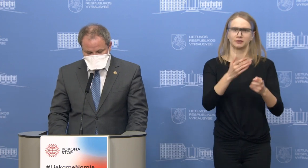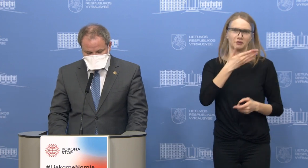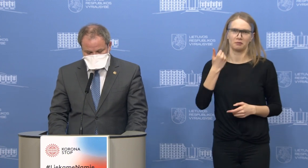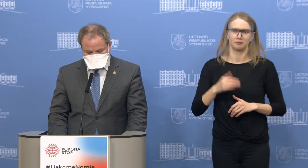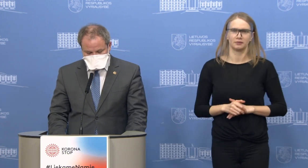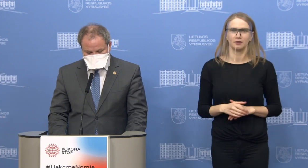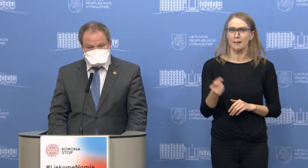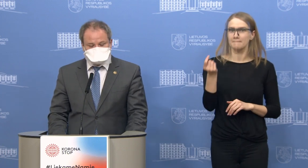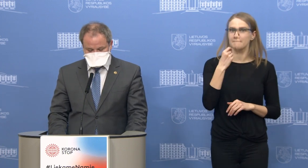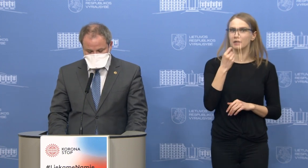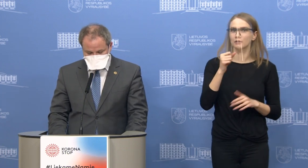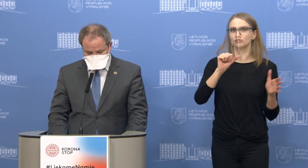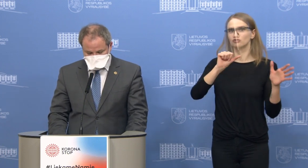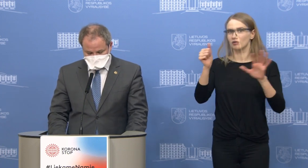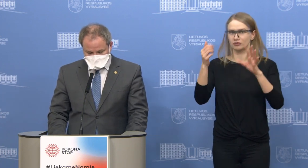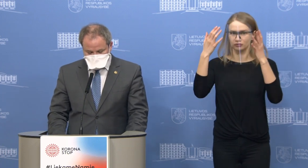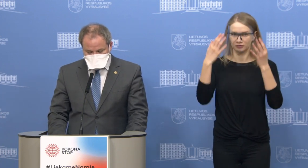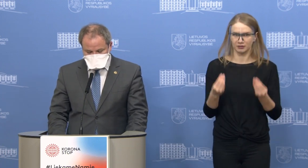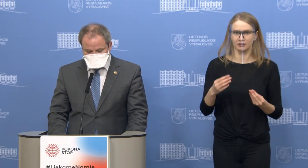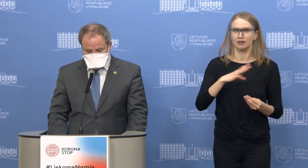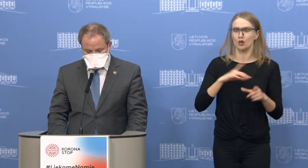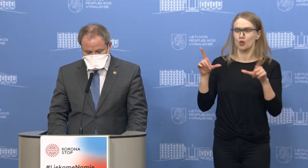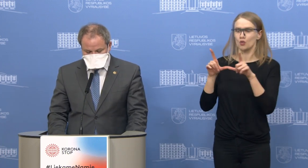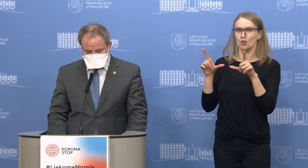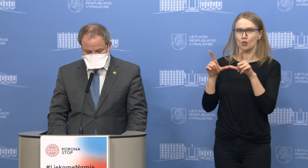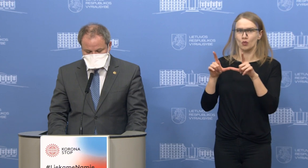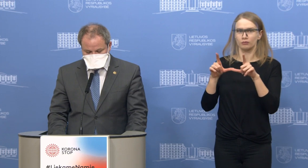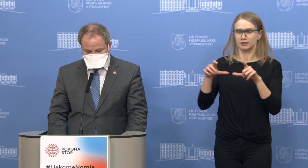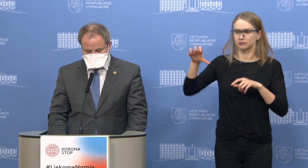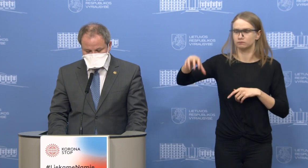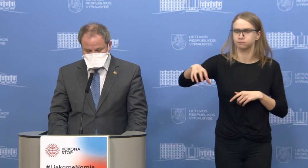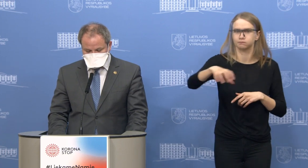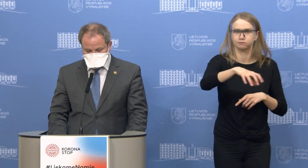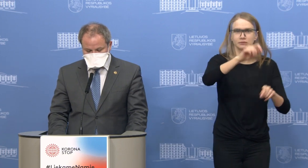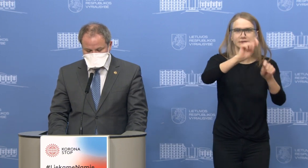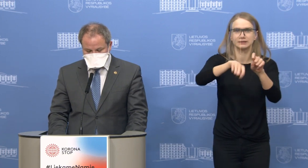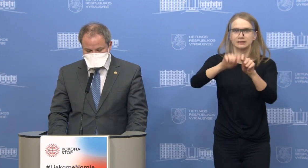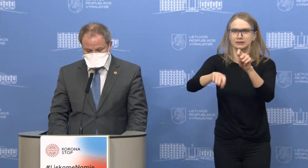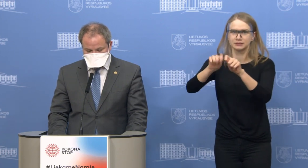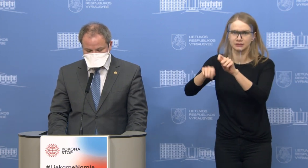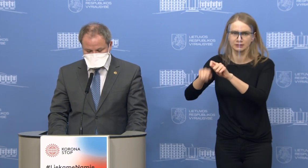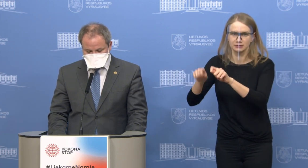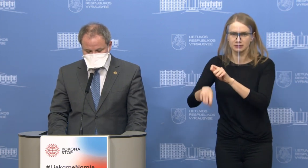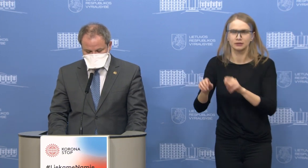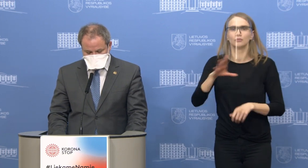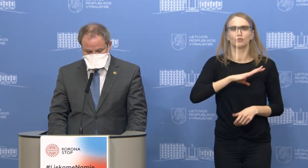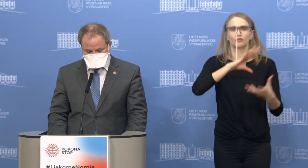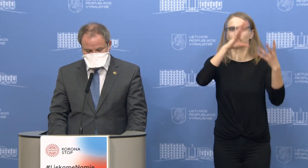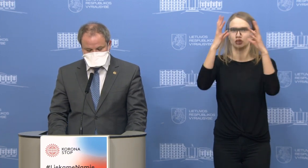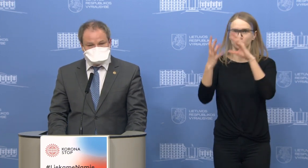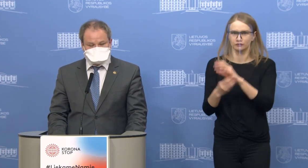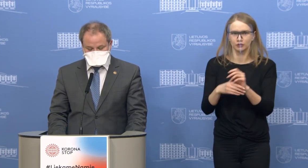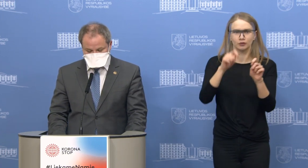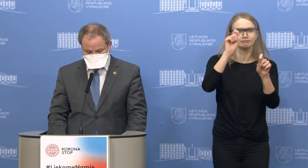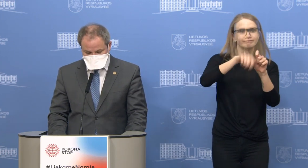balandžio šešta diena Ukmergės mobiliame patikros punkte buvo paimti mėginiai 111